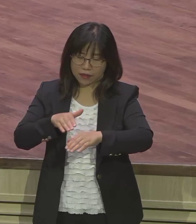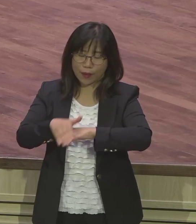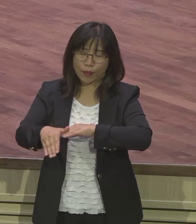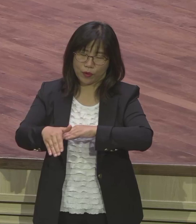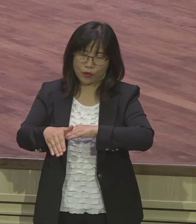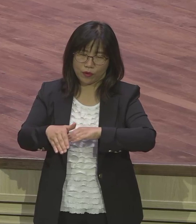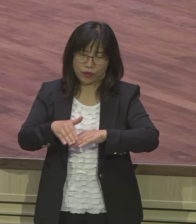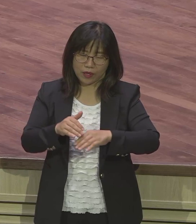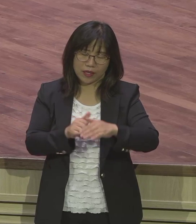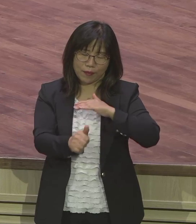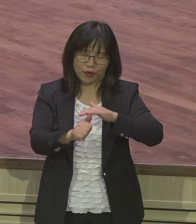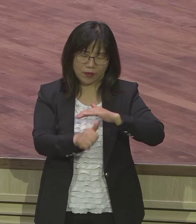했었습니다.